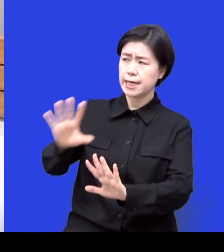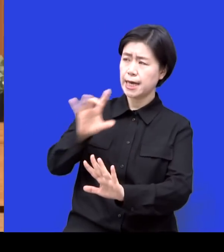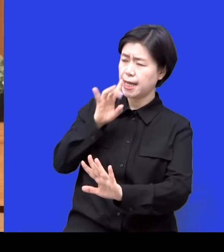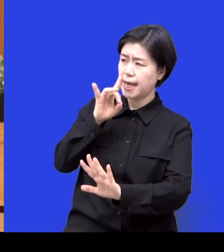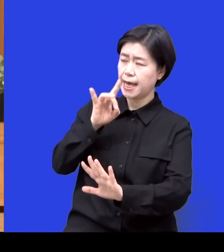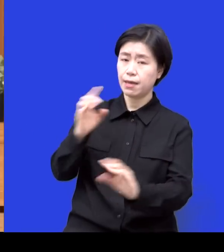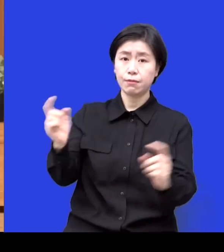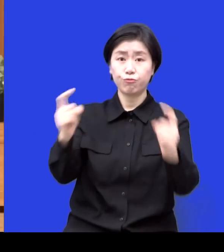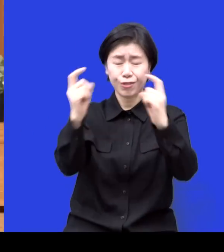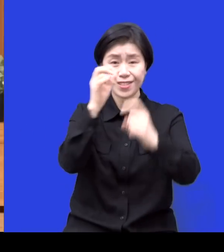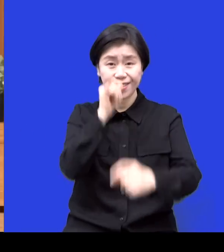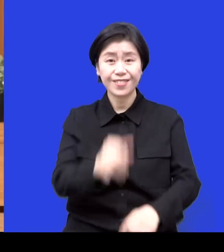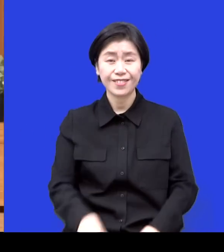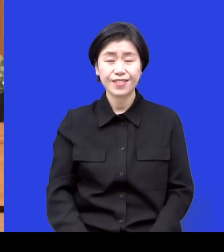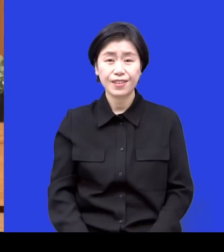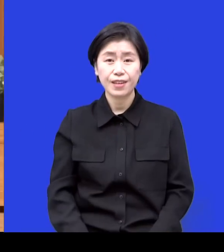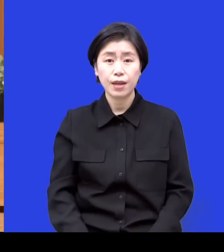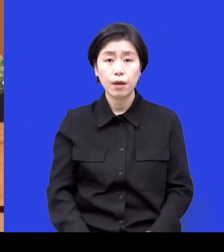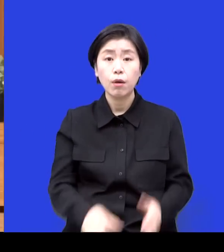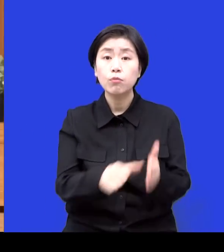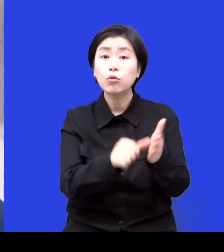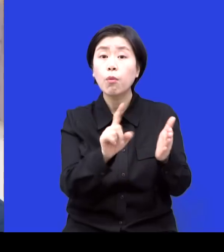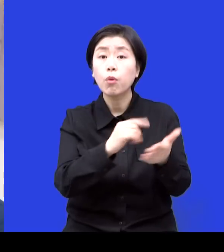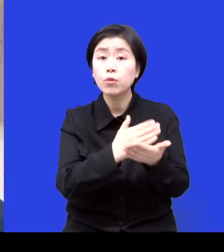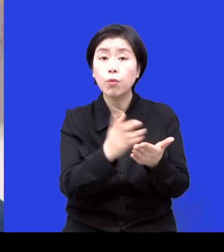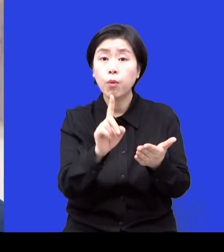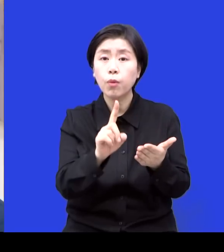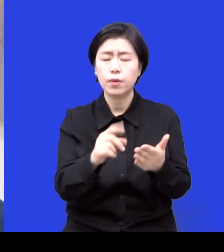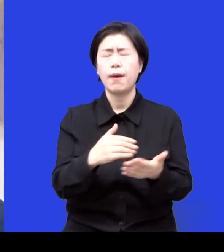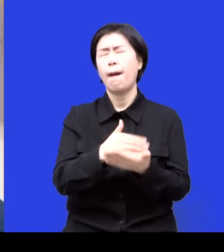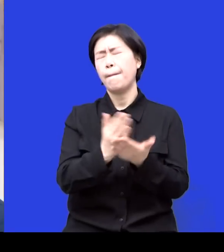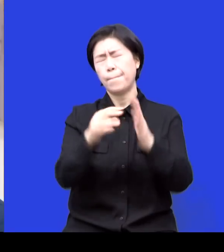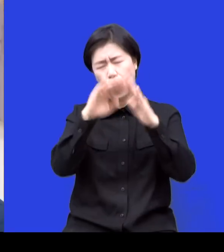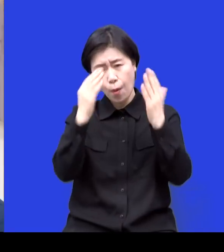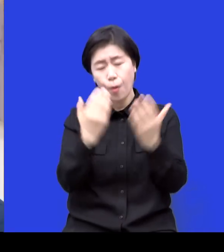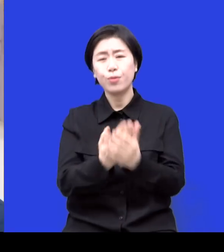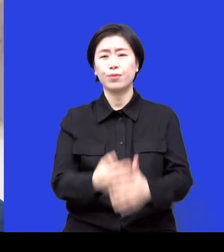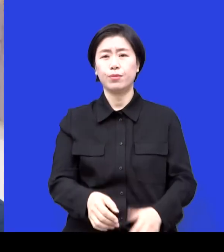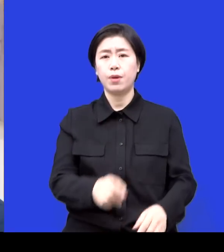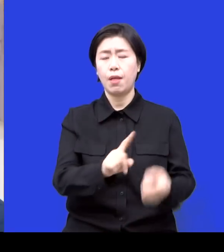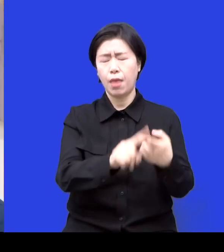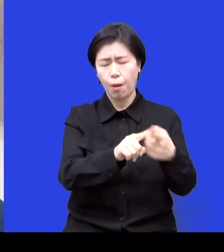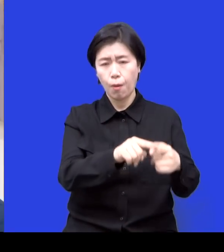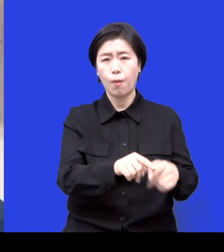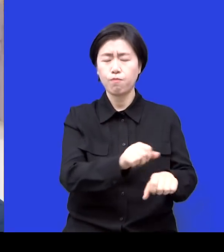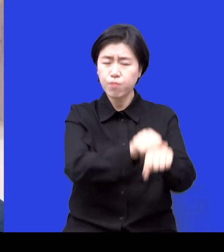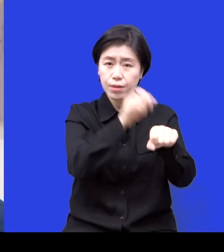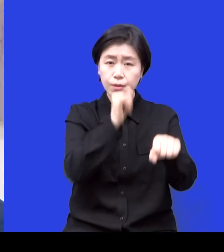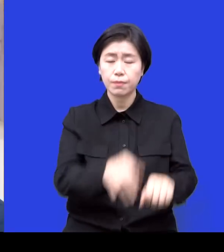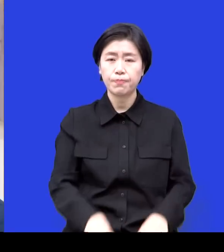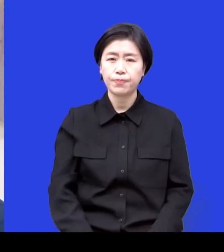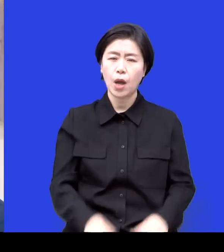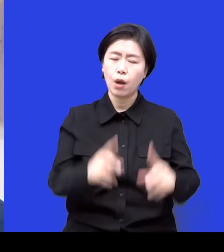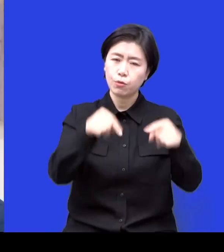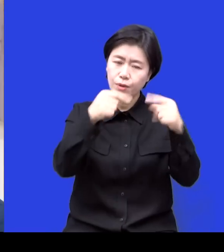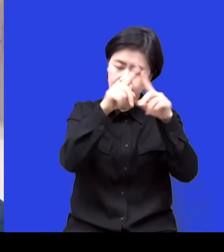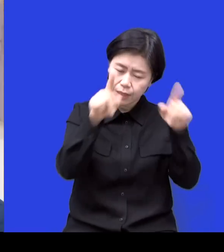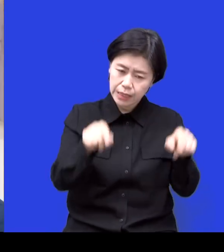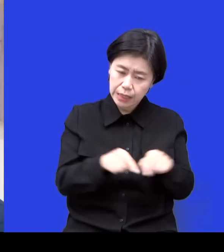주로 뭘 안 버리시고 아무거나 다 다요 다 그래서 뭐 종이도 모으시고 뭐도 모으시고 종이에서